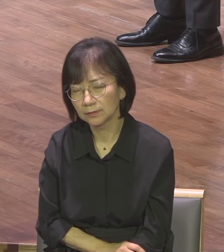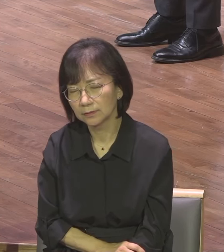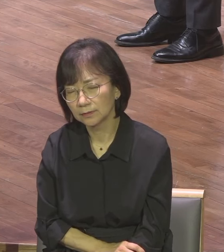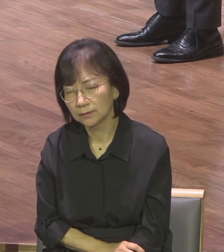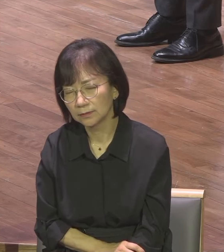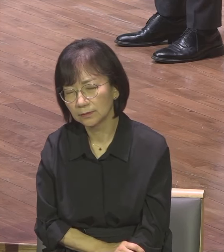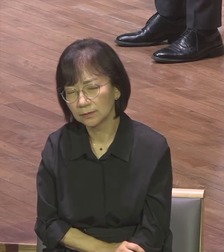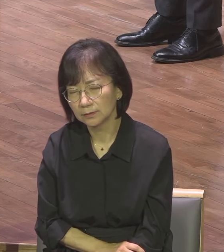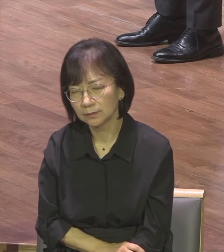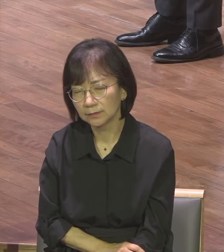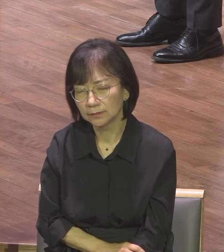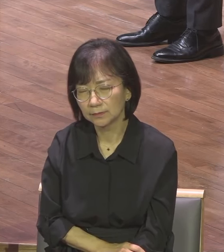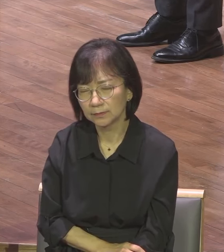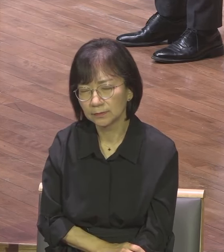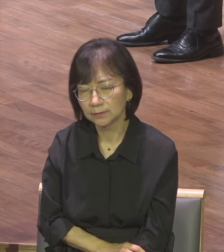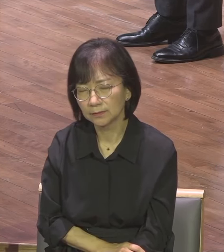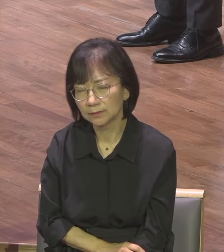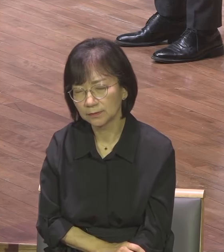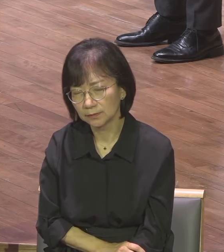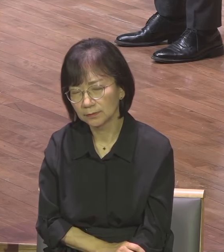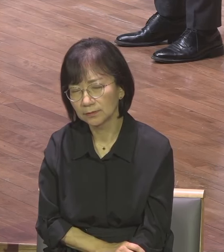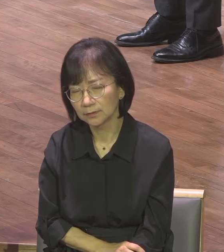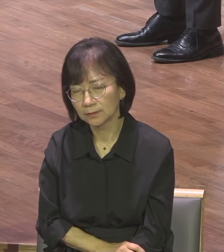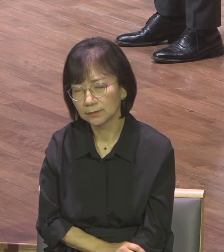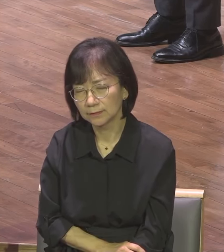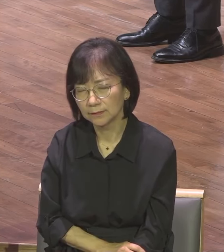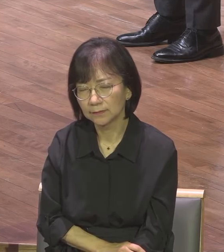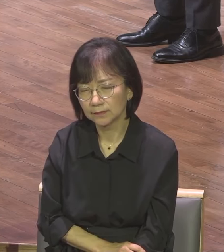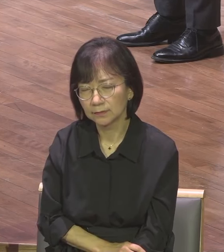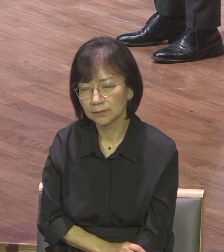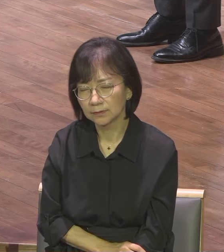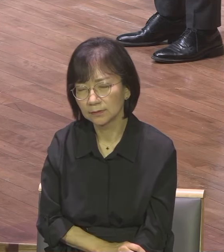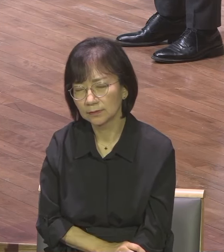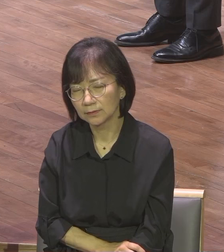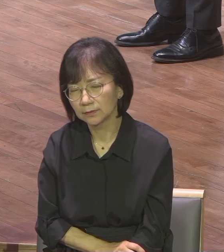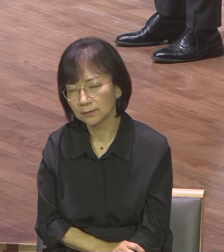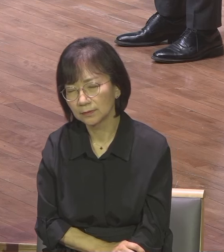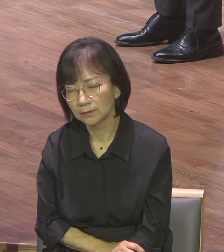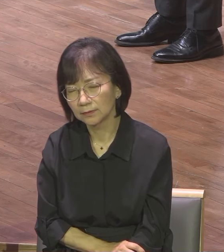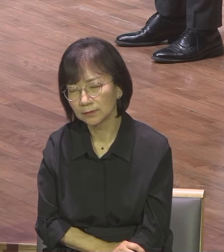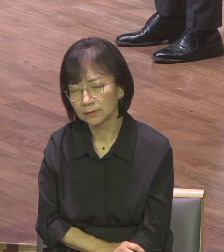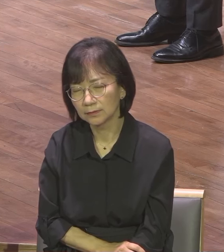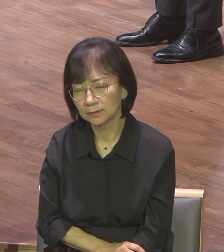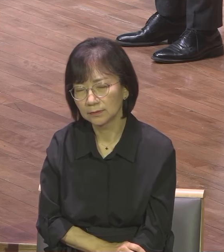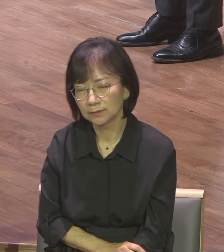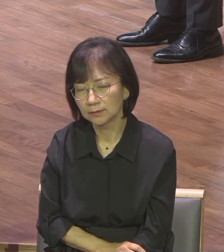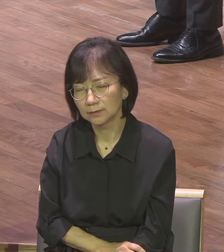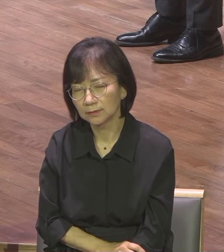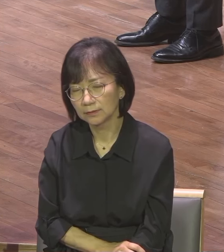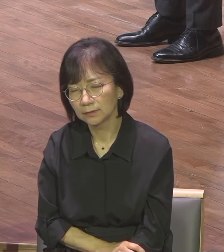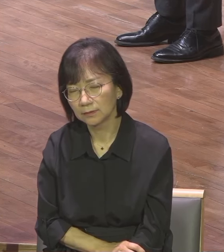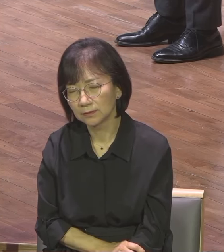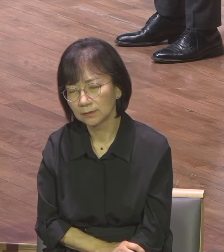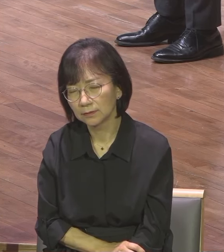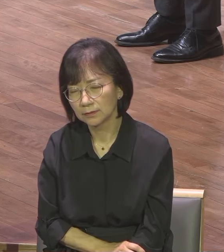주옵소서 각인된 우리의 상처들 우리의 언어들 우리의 나쁜 습성들 죄악된 소품들 다